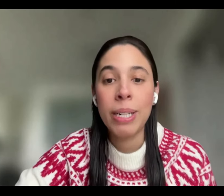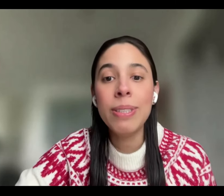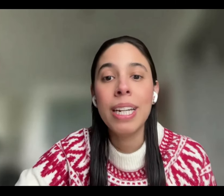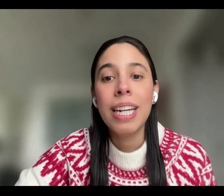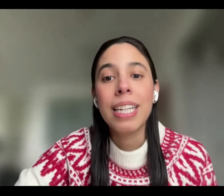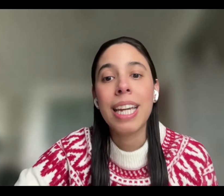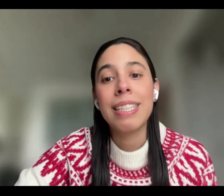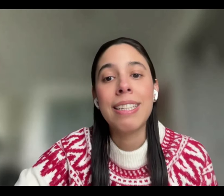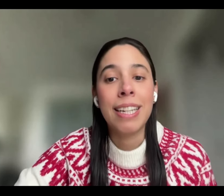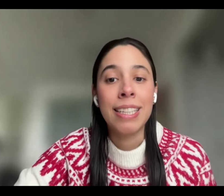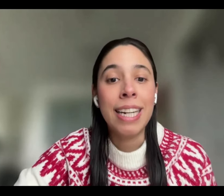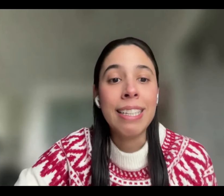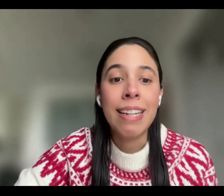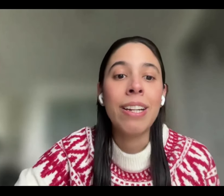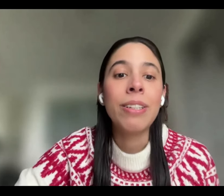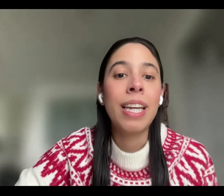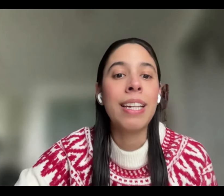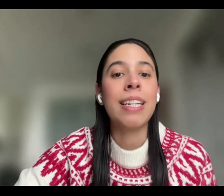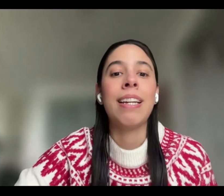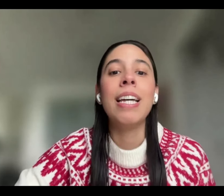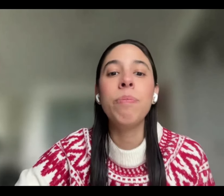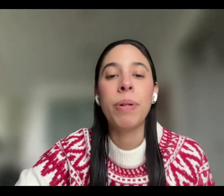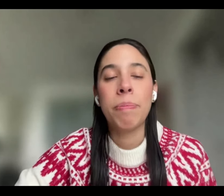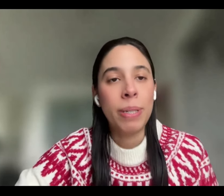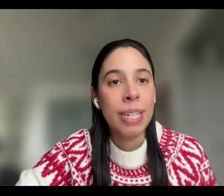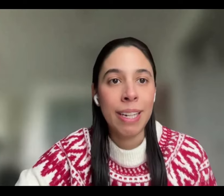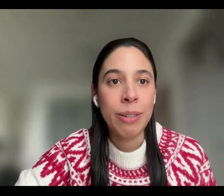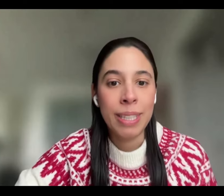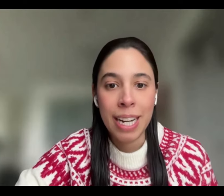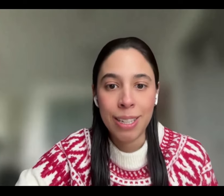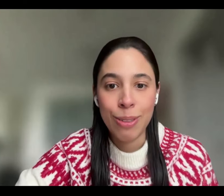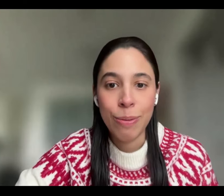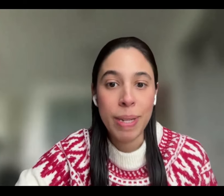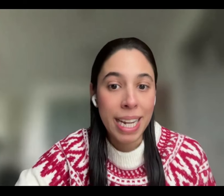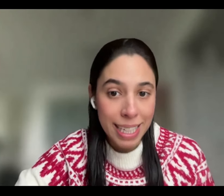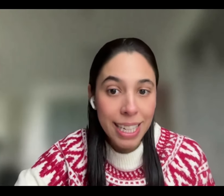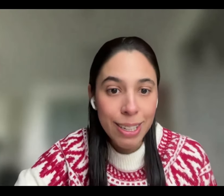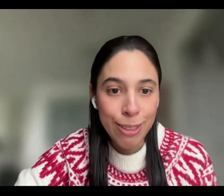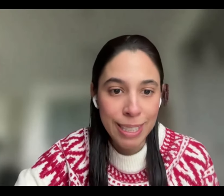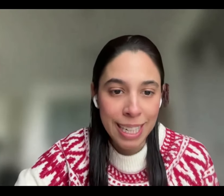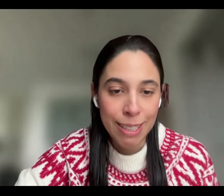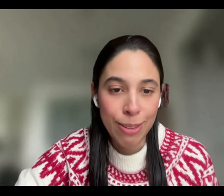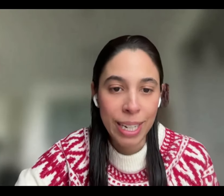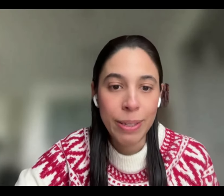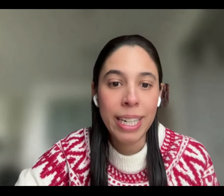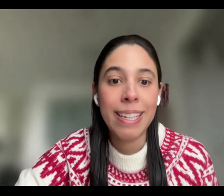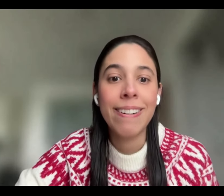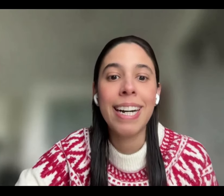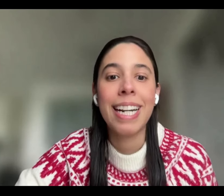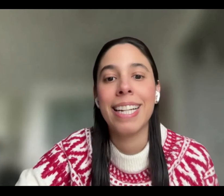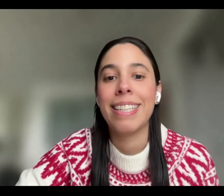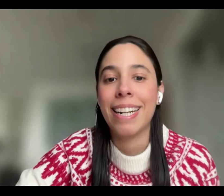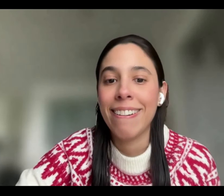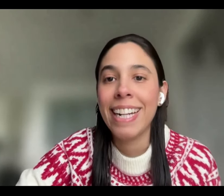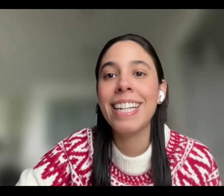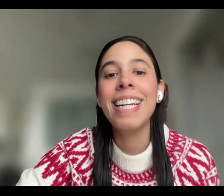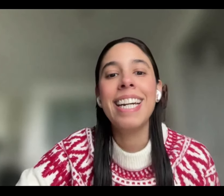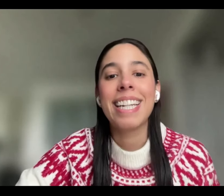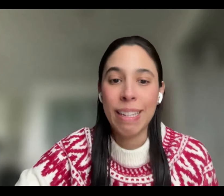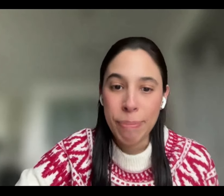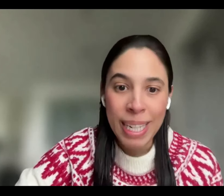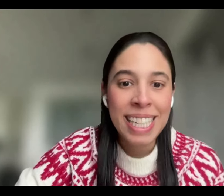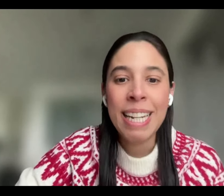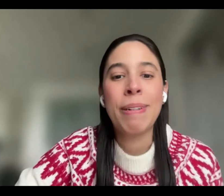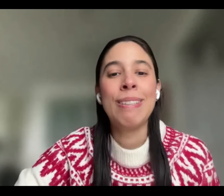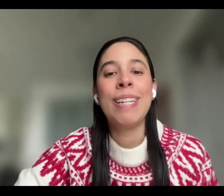derechos humanos. Quienes estén interesados e interesadas pueden ponerse en contacto vía chat con nuestra asesora educativa, Alejandra Rivera,